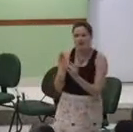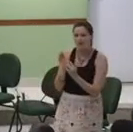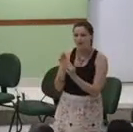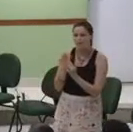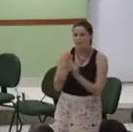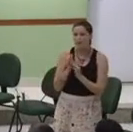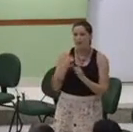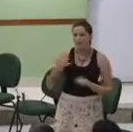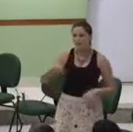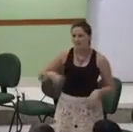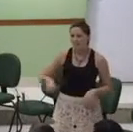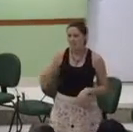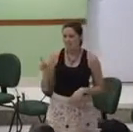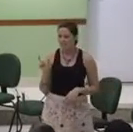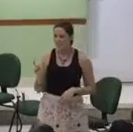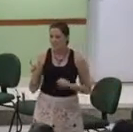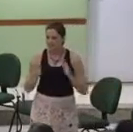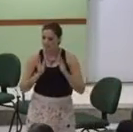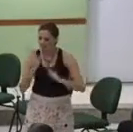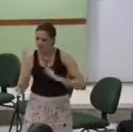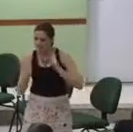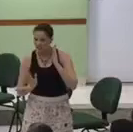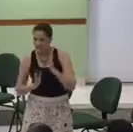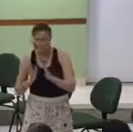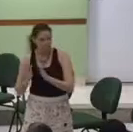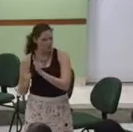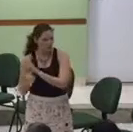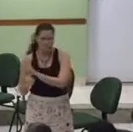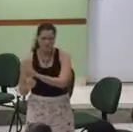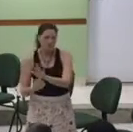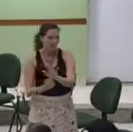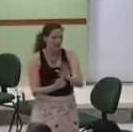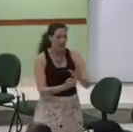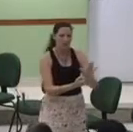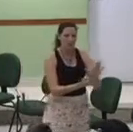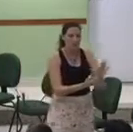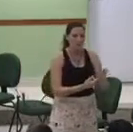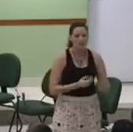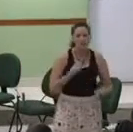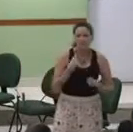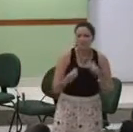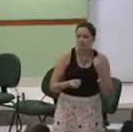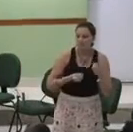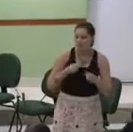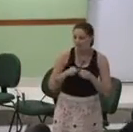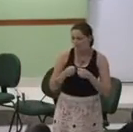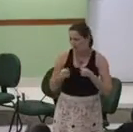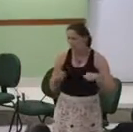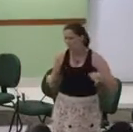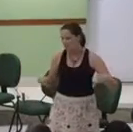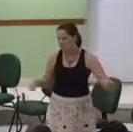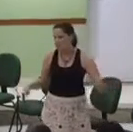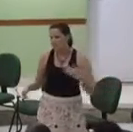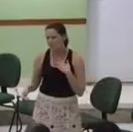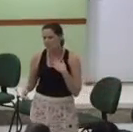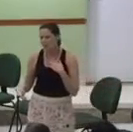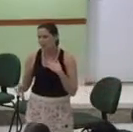Se as palavras não mostrarem Como é grande a